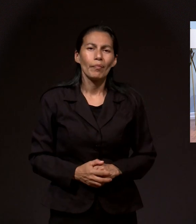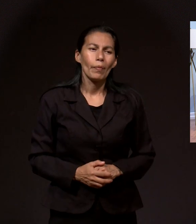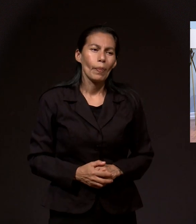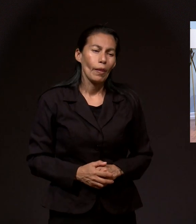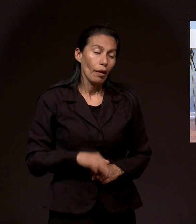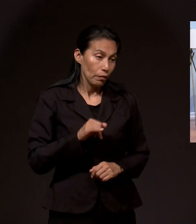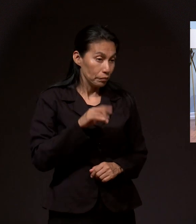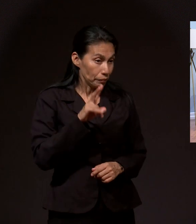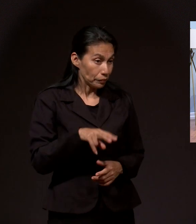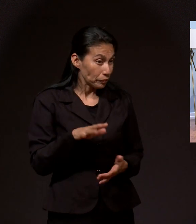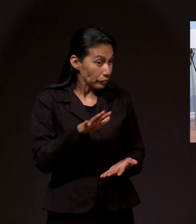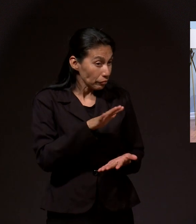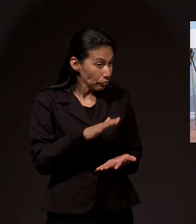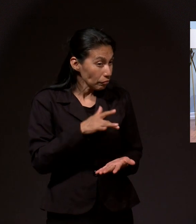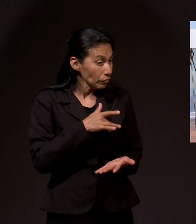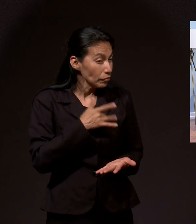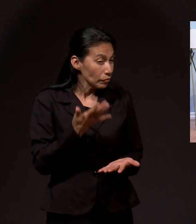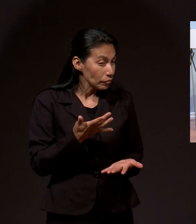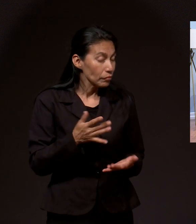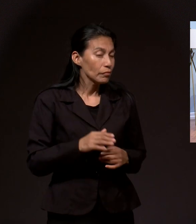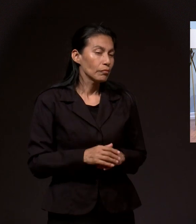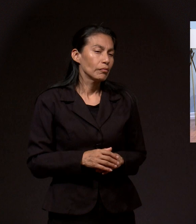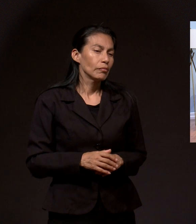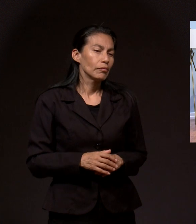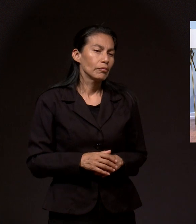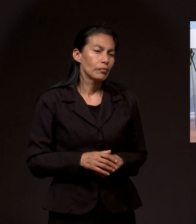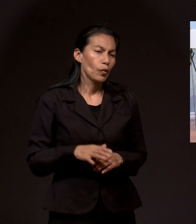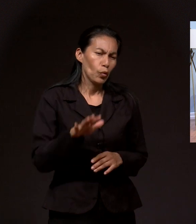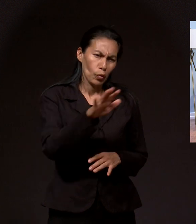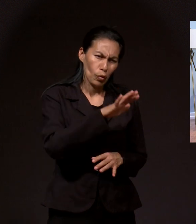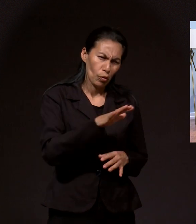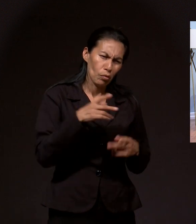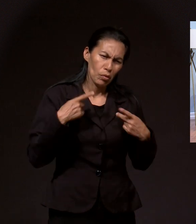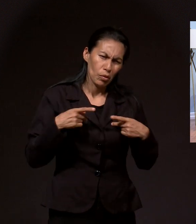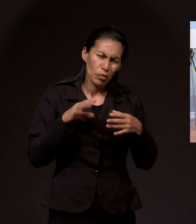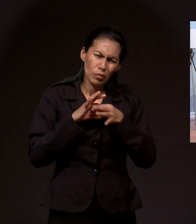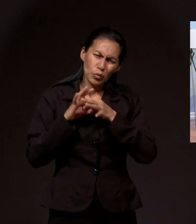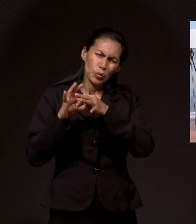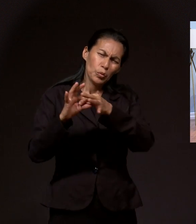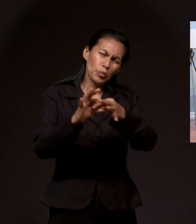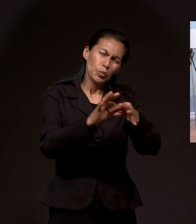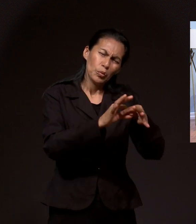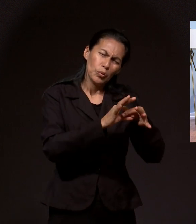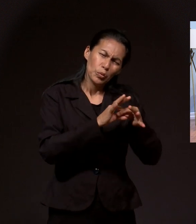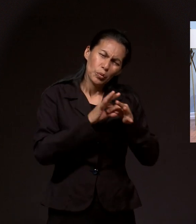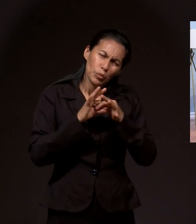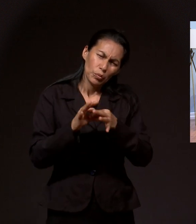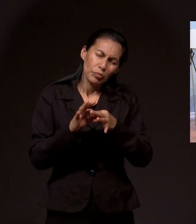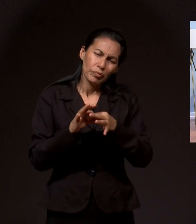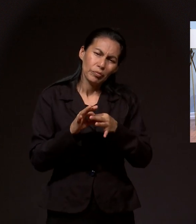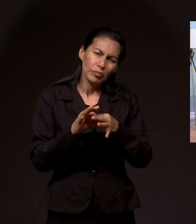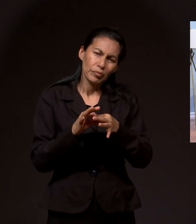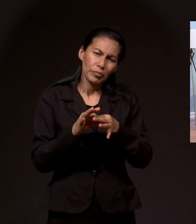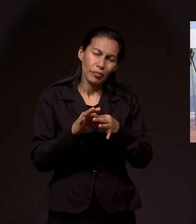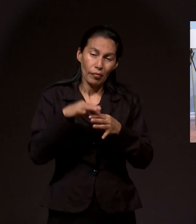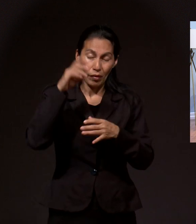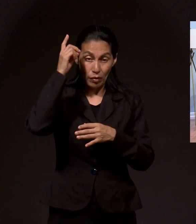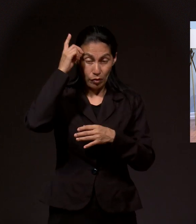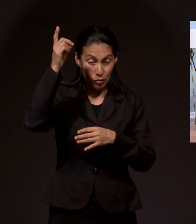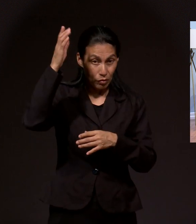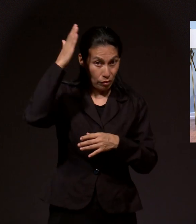Y es que así da sentido todo y formamos una enorme comunidad donde